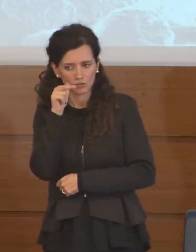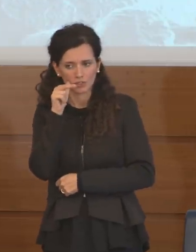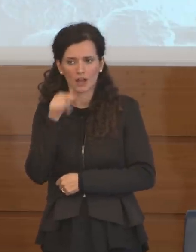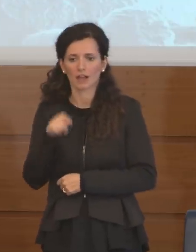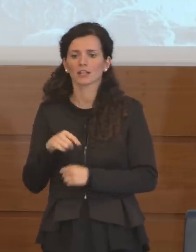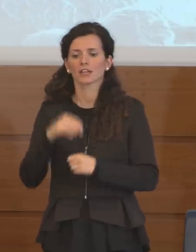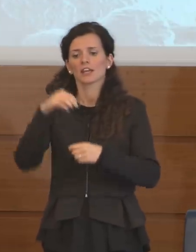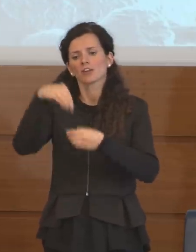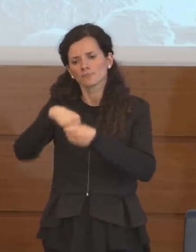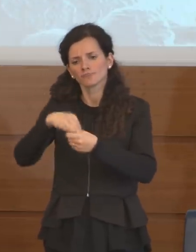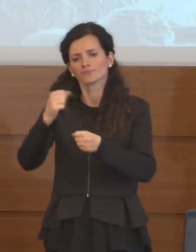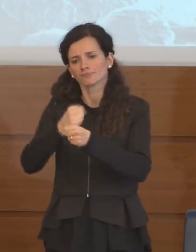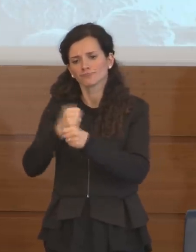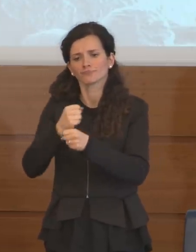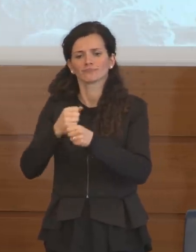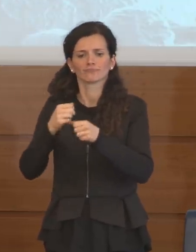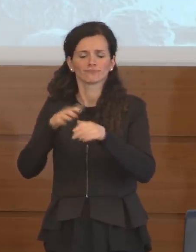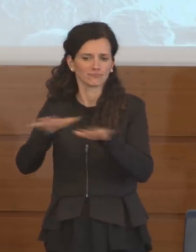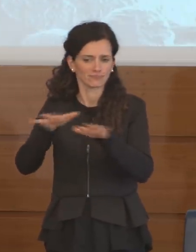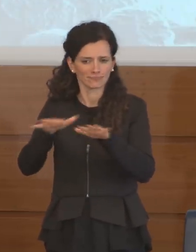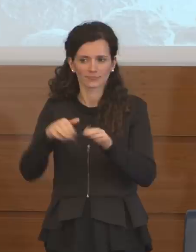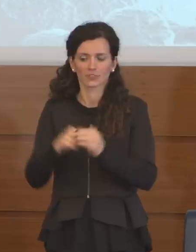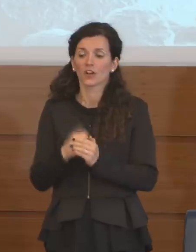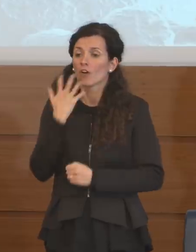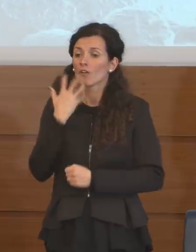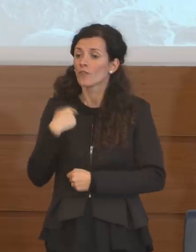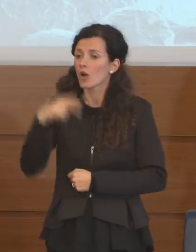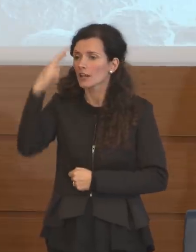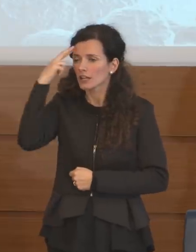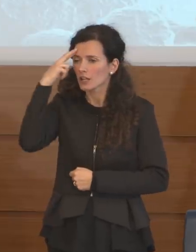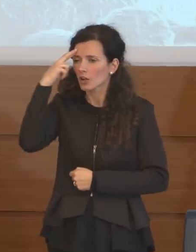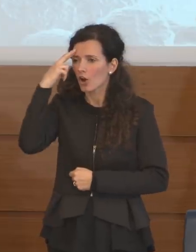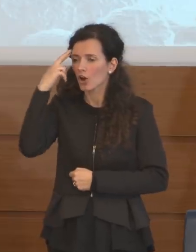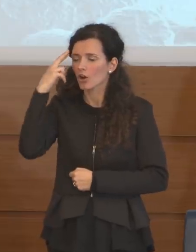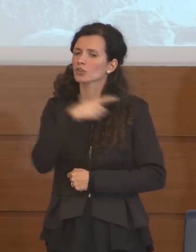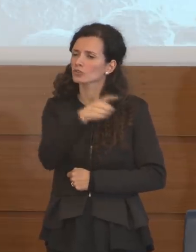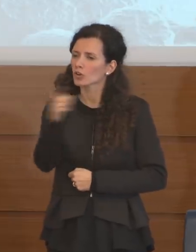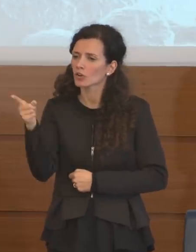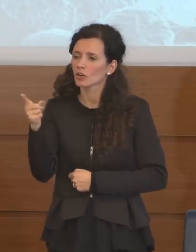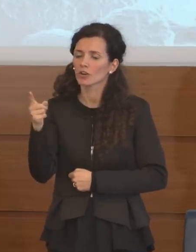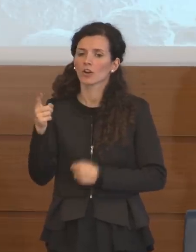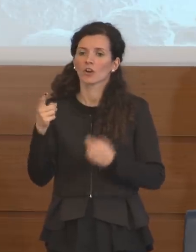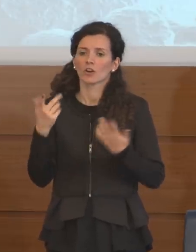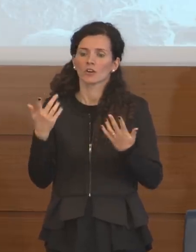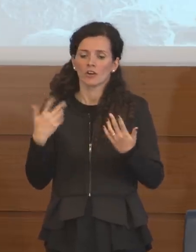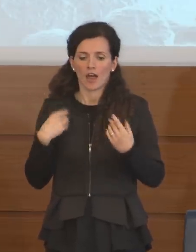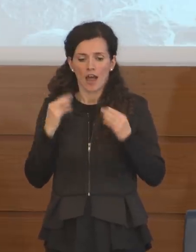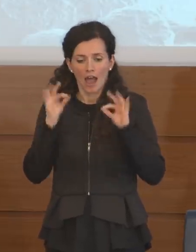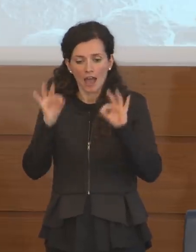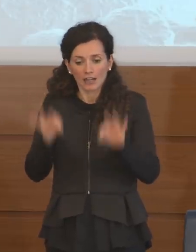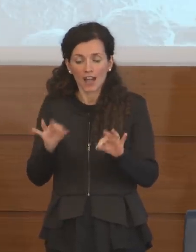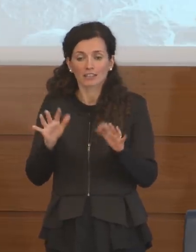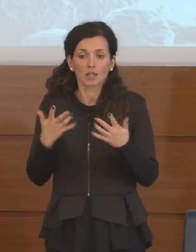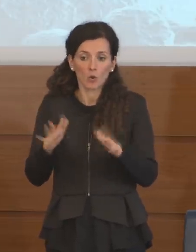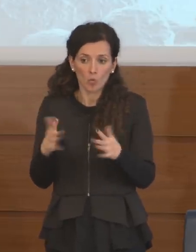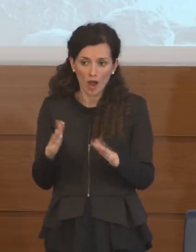impiegate nelle attività. Voglio ricordare che siamo arrivati quasi ai